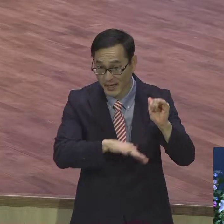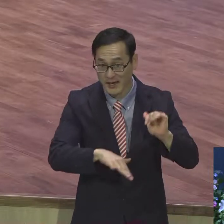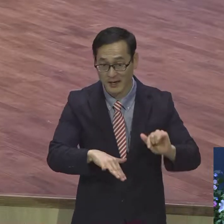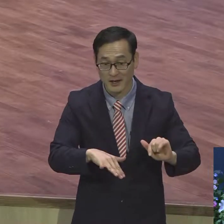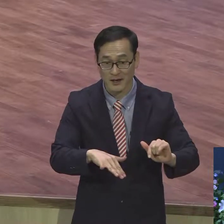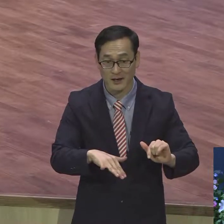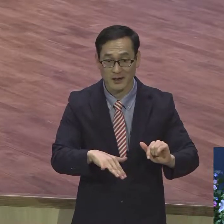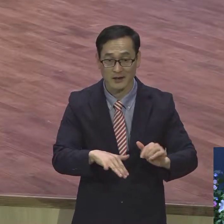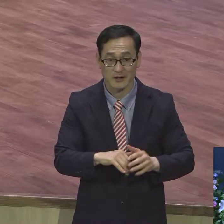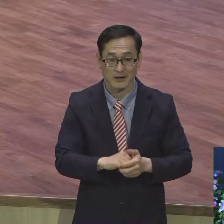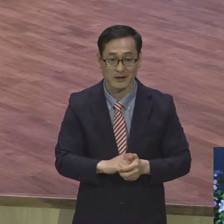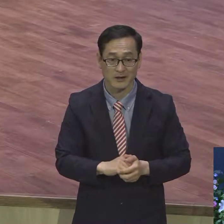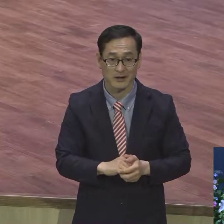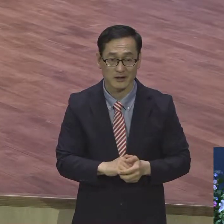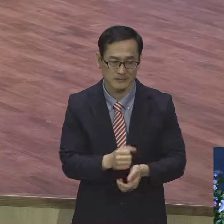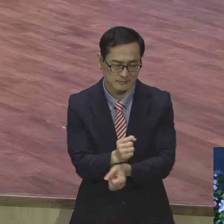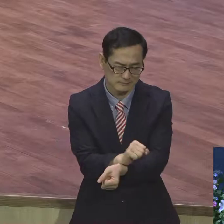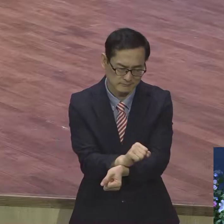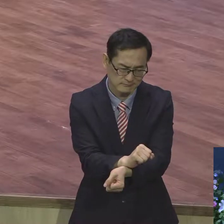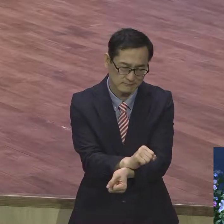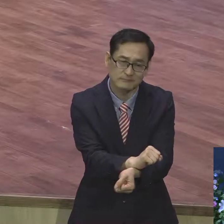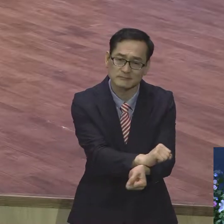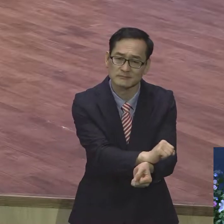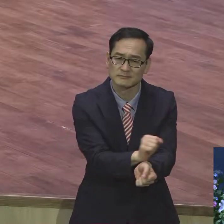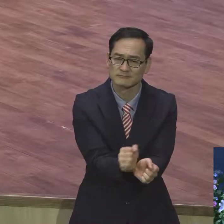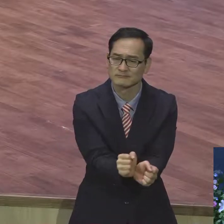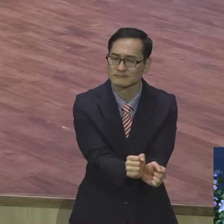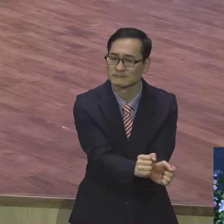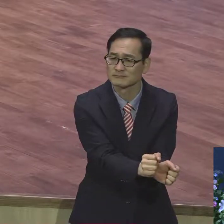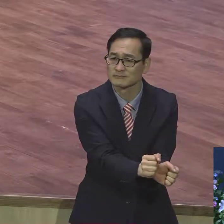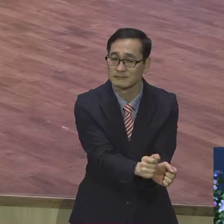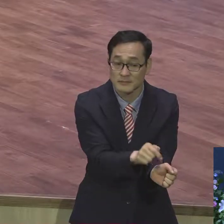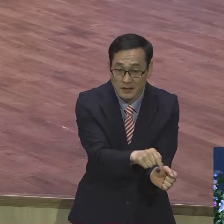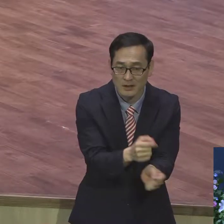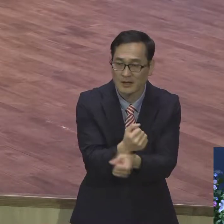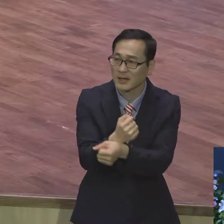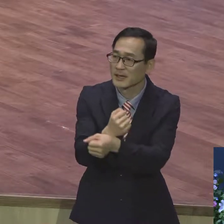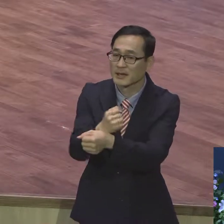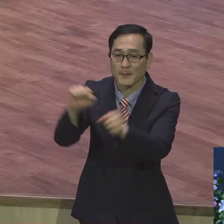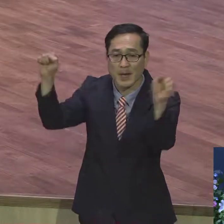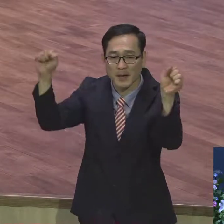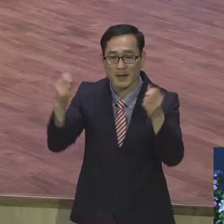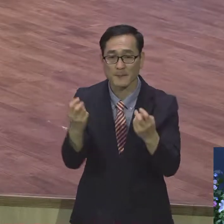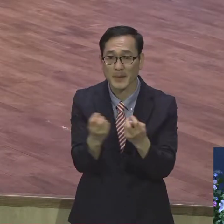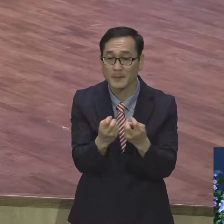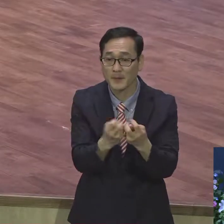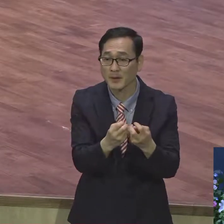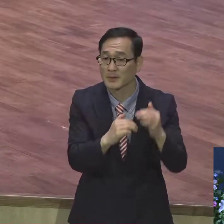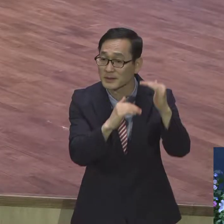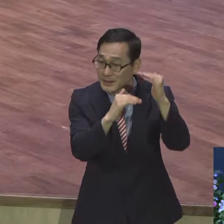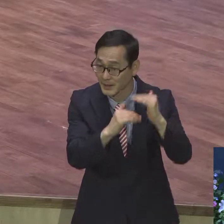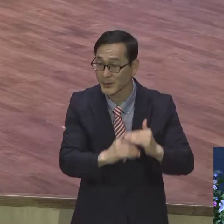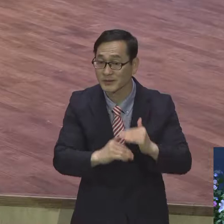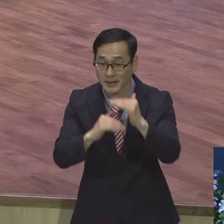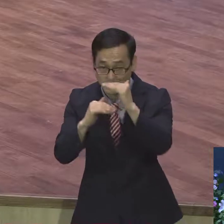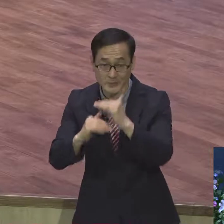해방받는 유일한 길에 대해서 다양한 각도로 그렇게 설명을 그렇게 해왔습니다.